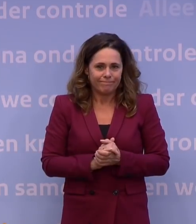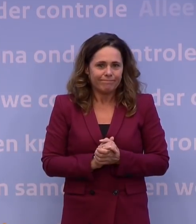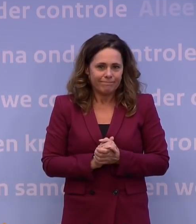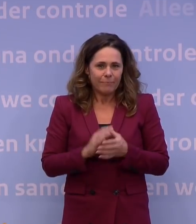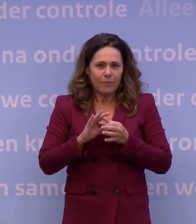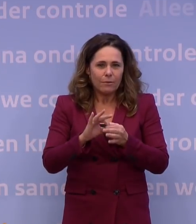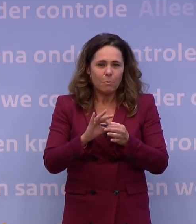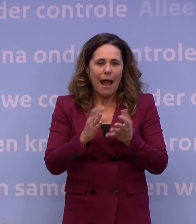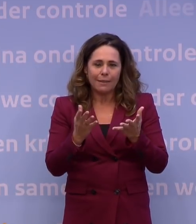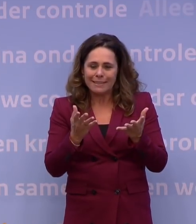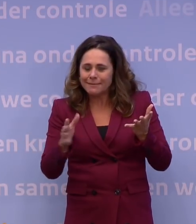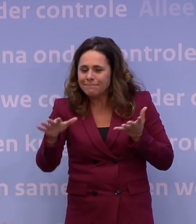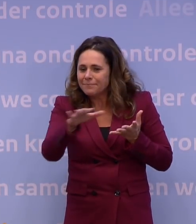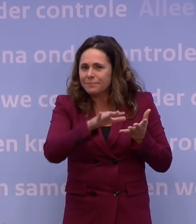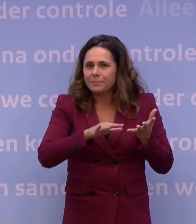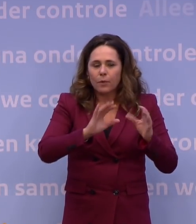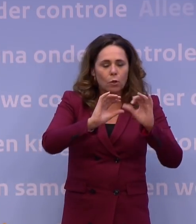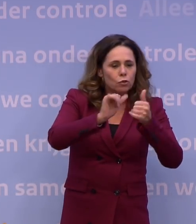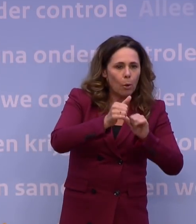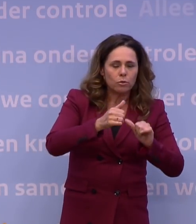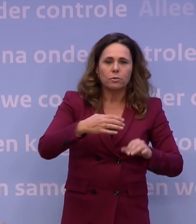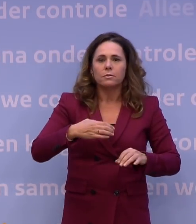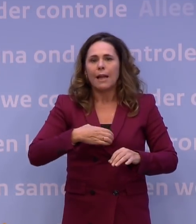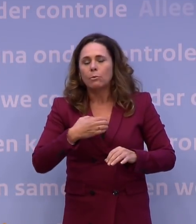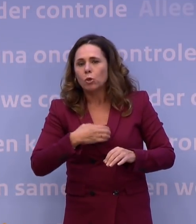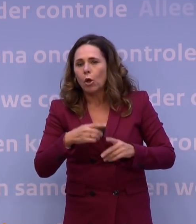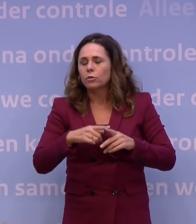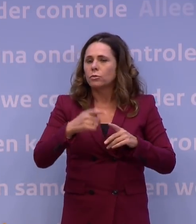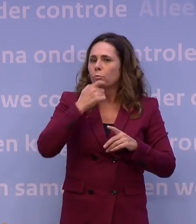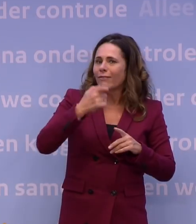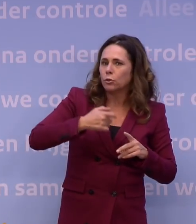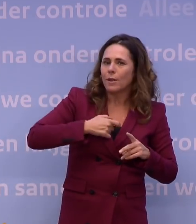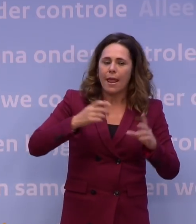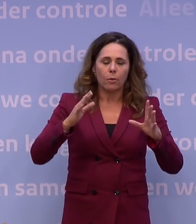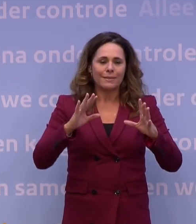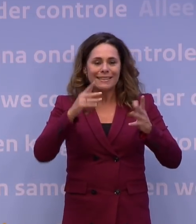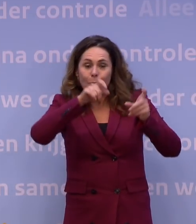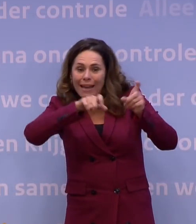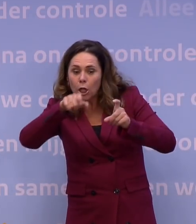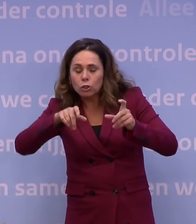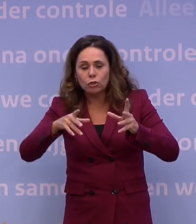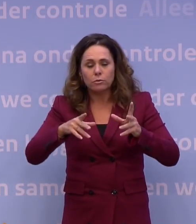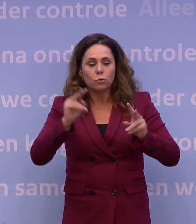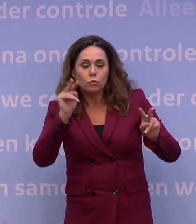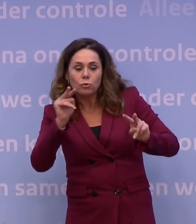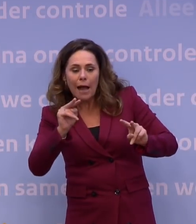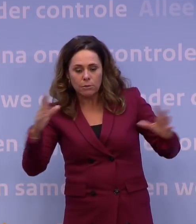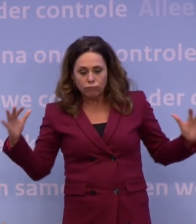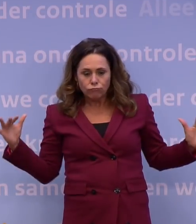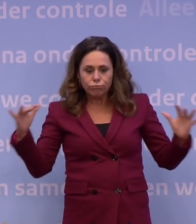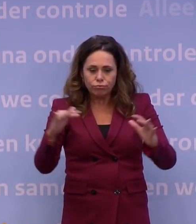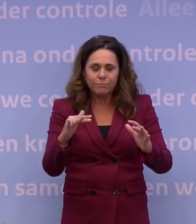maken. Sport, amateursport, professionele sport, spelers en toeschouwers, dat alles samen leidt tot veel